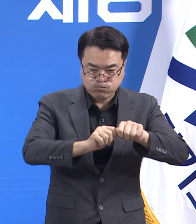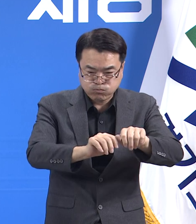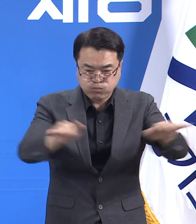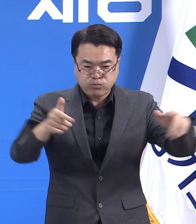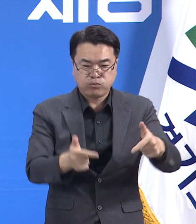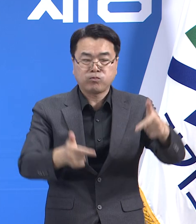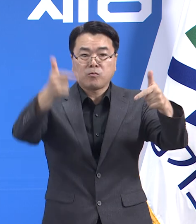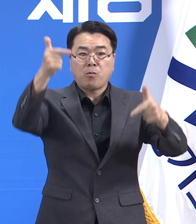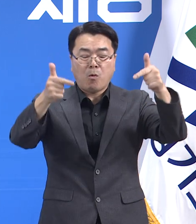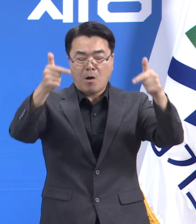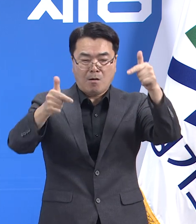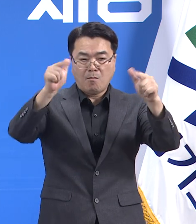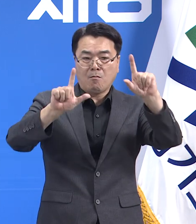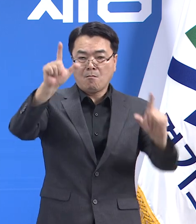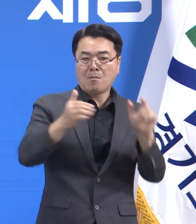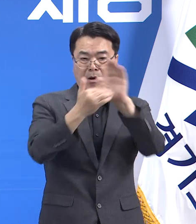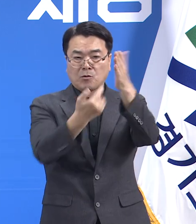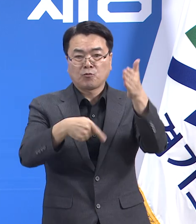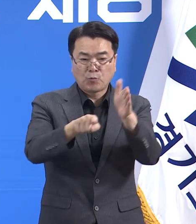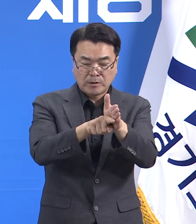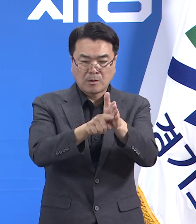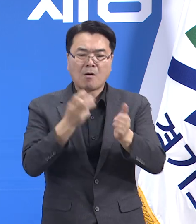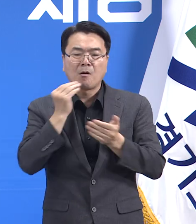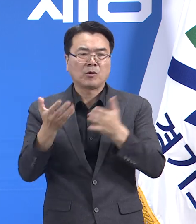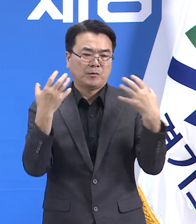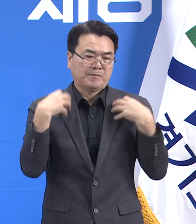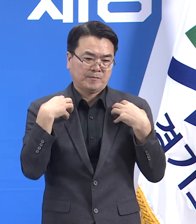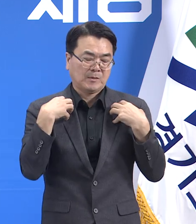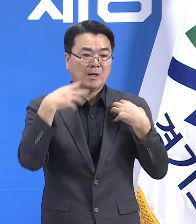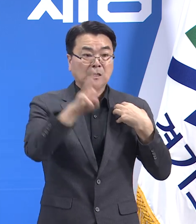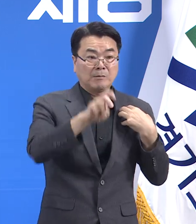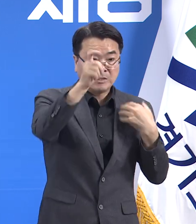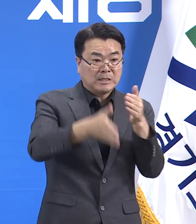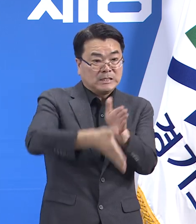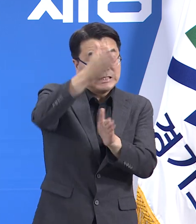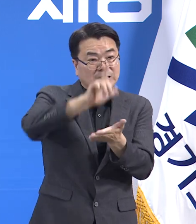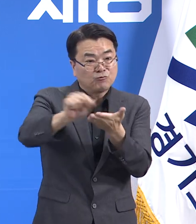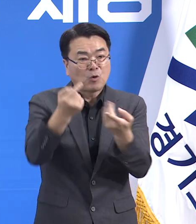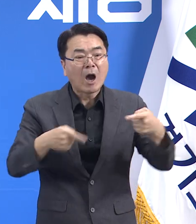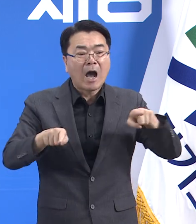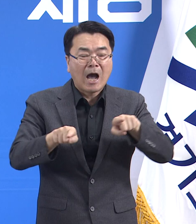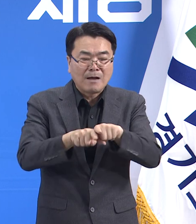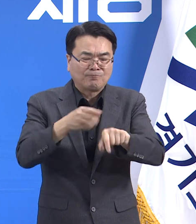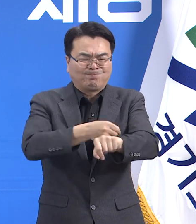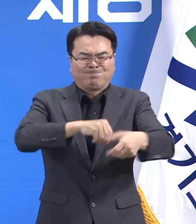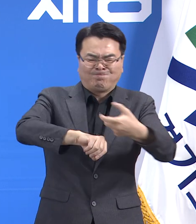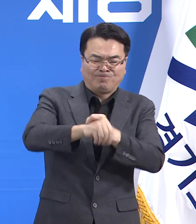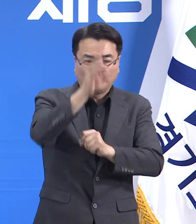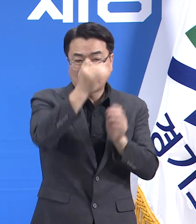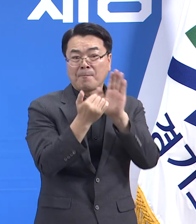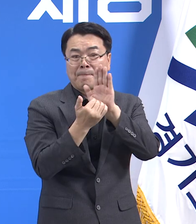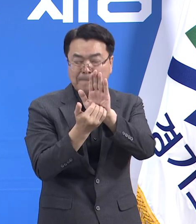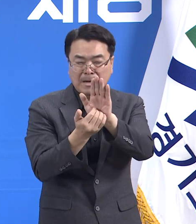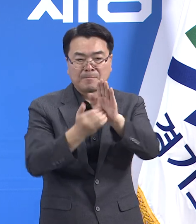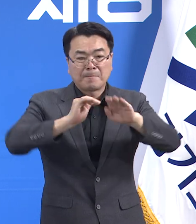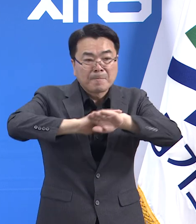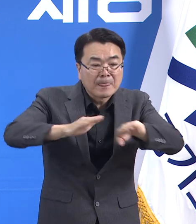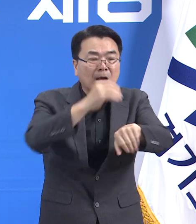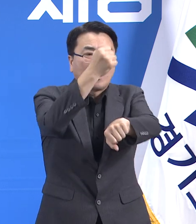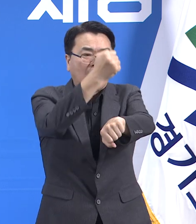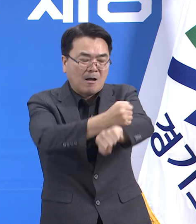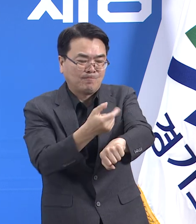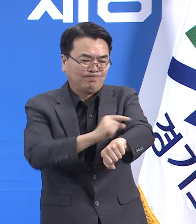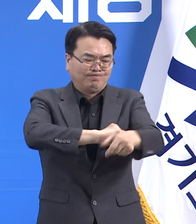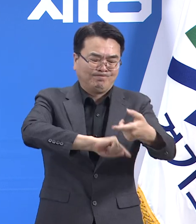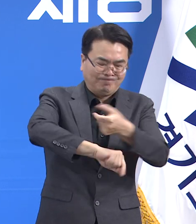쉽지는 않지만 경기도는 도민의 안전을 위해 31개 시군과 함께 적극적인 방역으로 대응으로 방역에 최선을